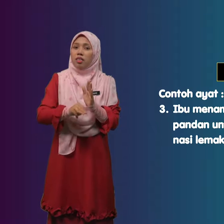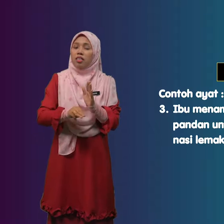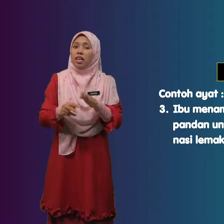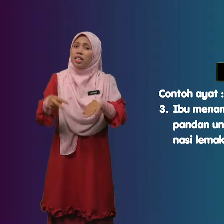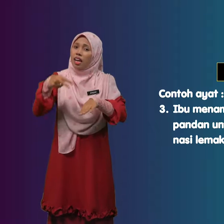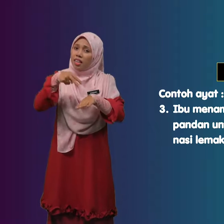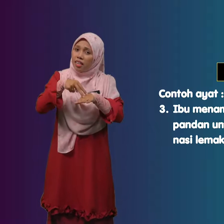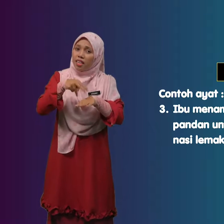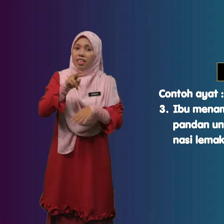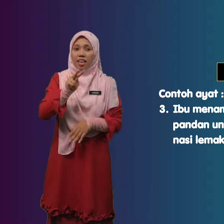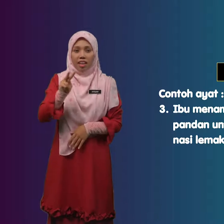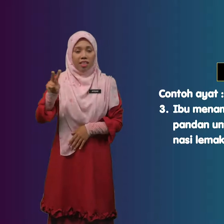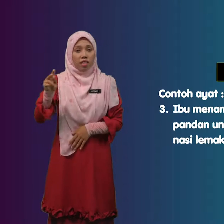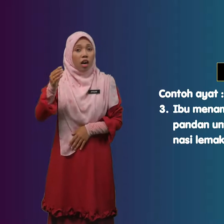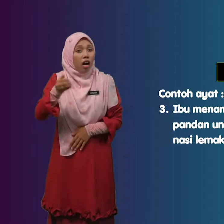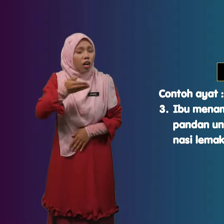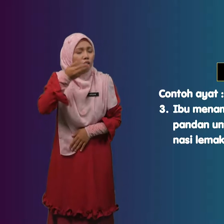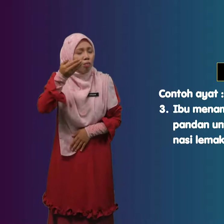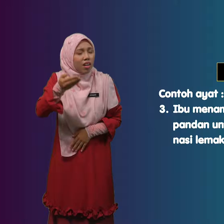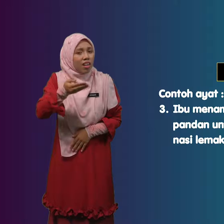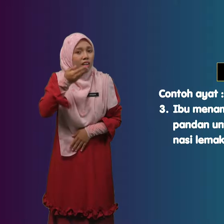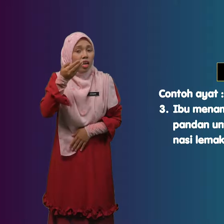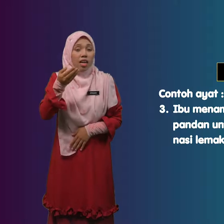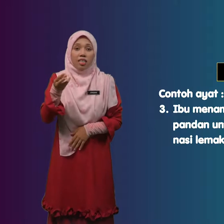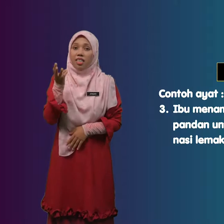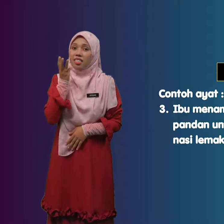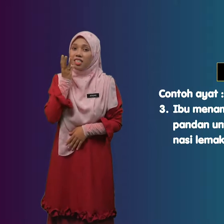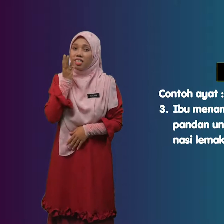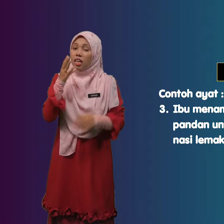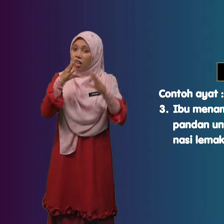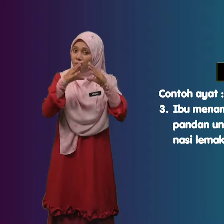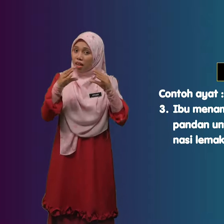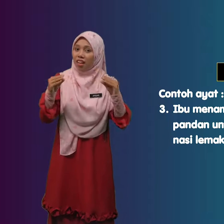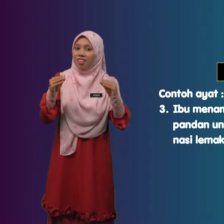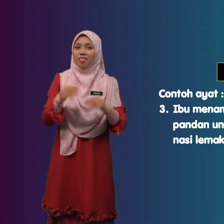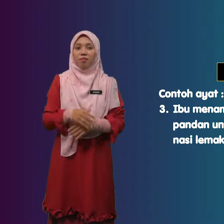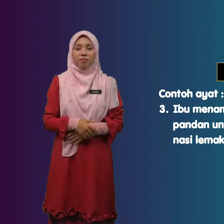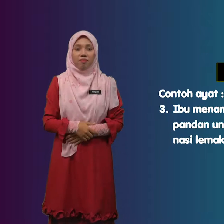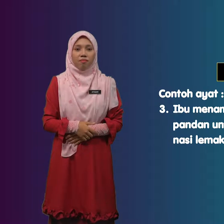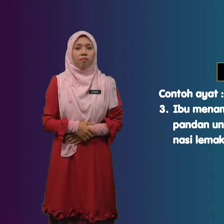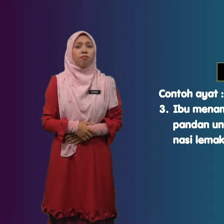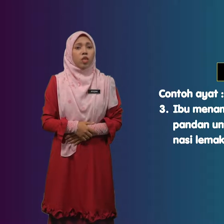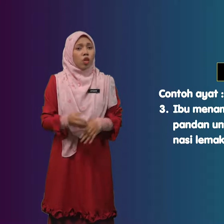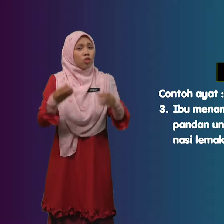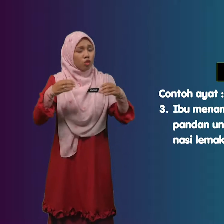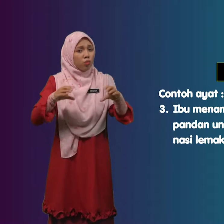Kemudian Aroma Aroma Nasi Lemak Cuba